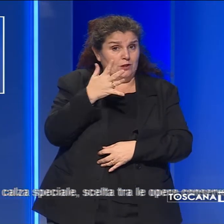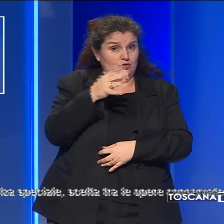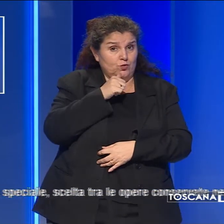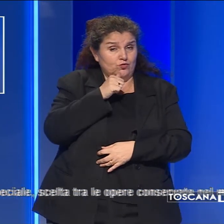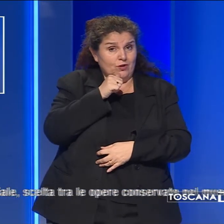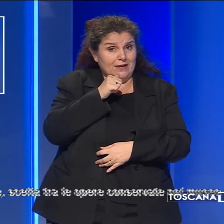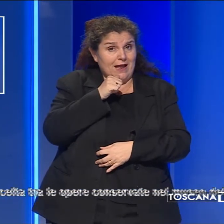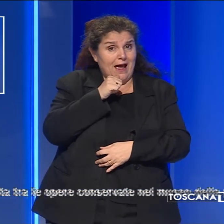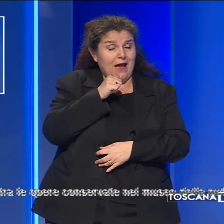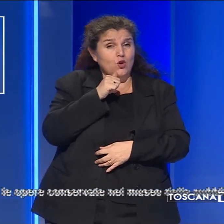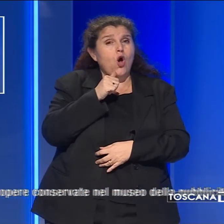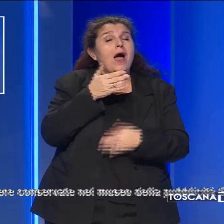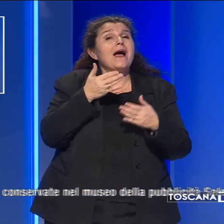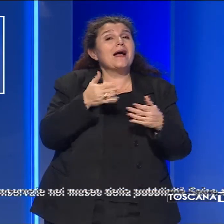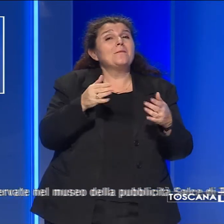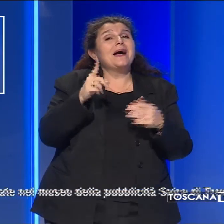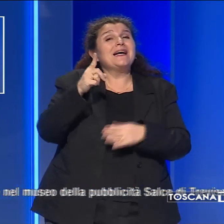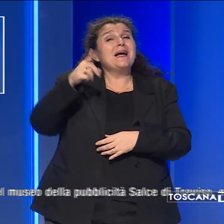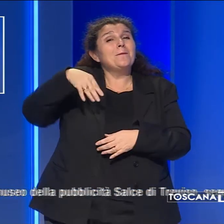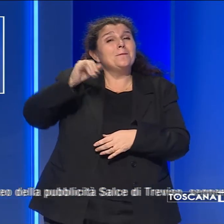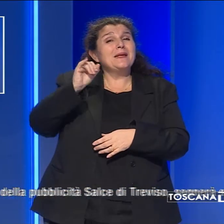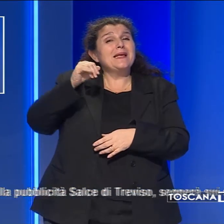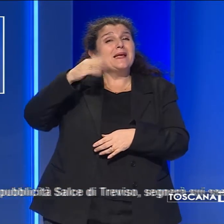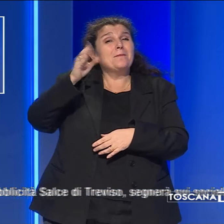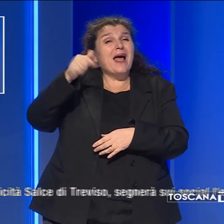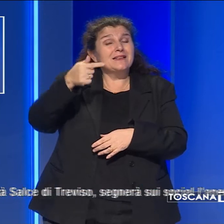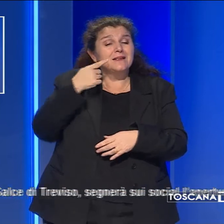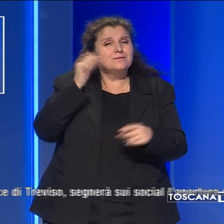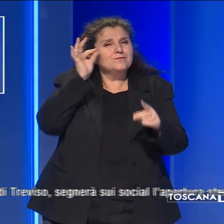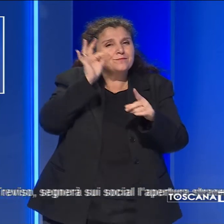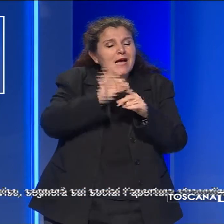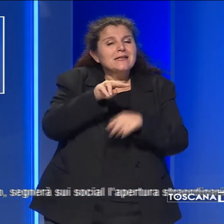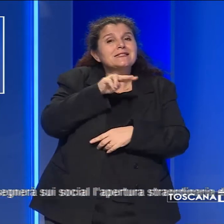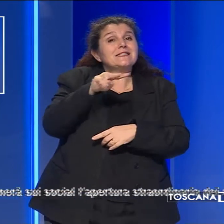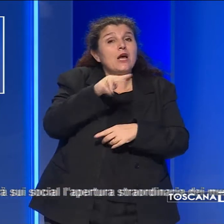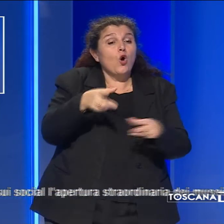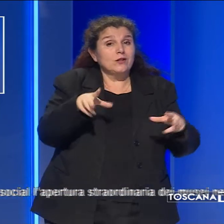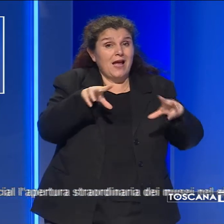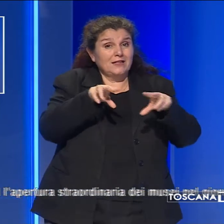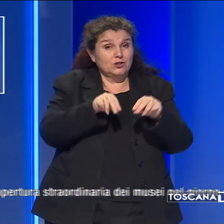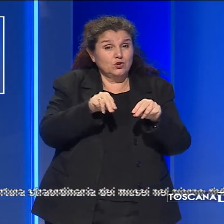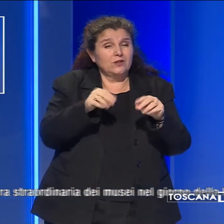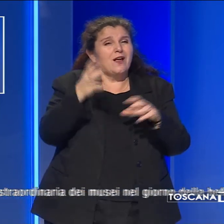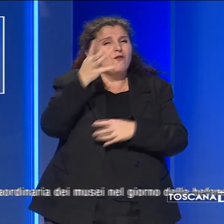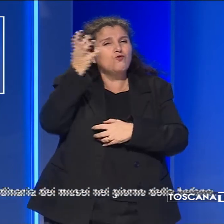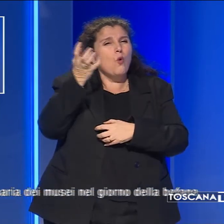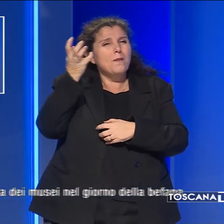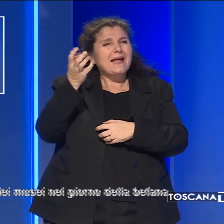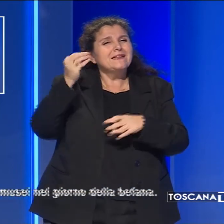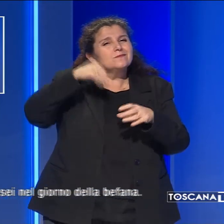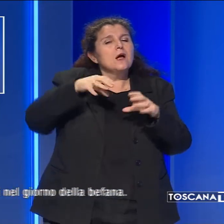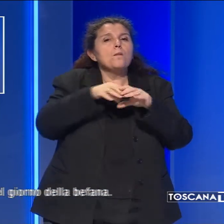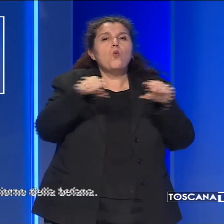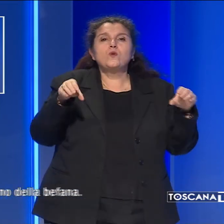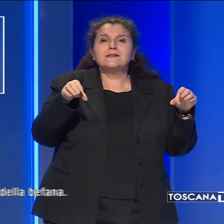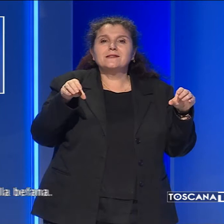campagna digitale del MIBACT sarà dedicata alla seconda edizione di Fumetti nei Musei,